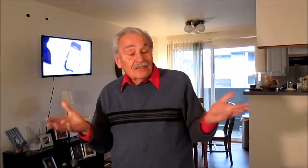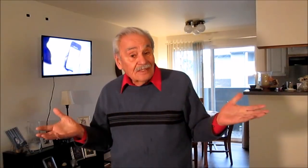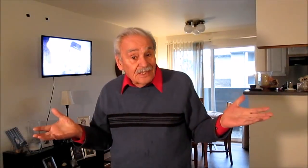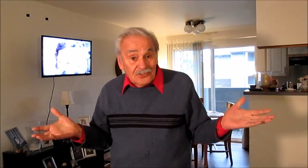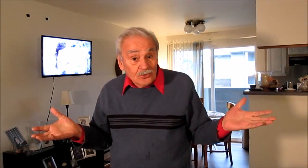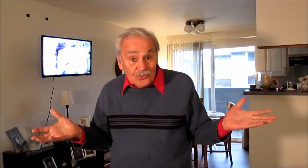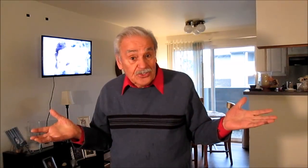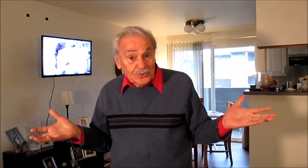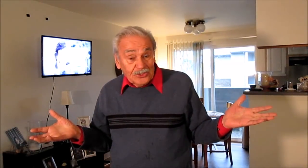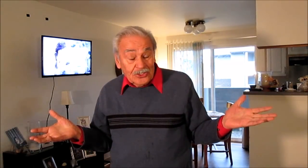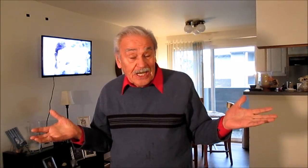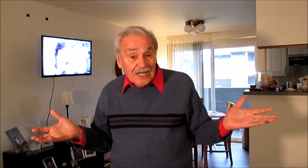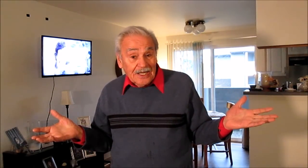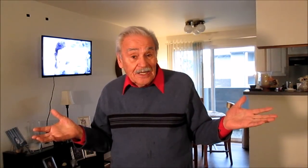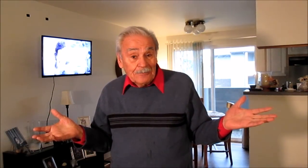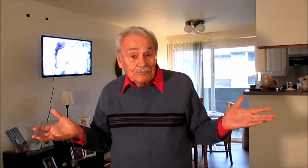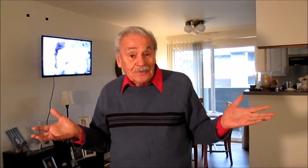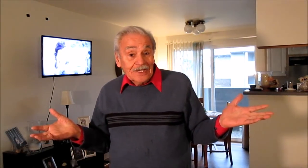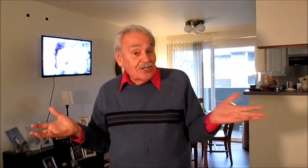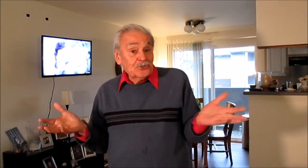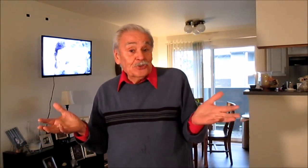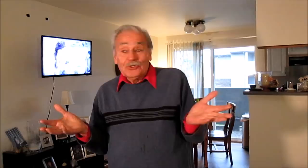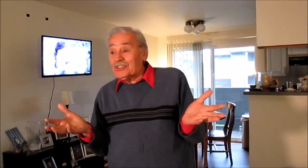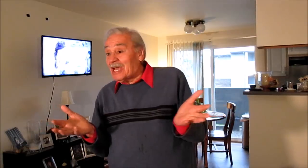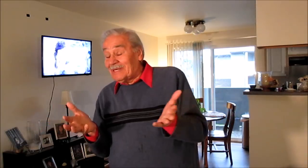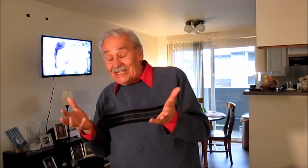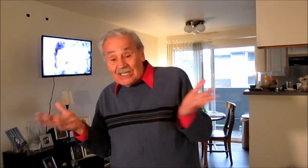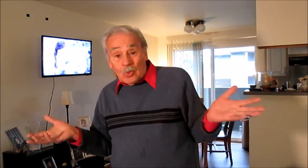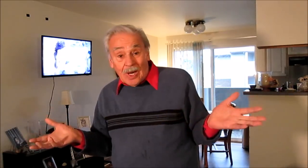Eso no se cuestiona, eso no se averigua,